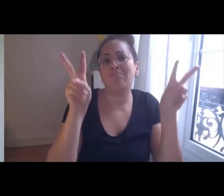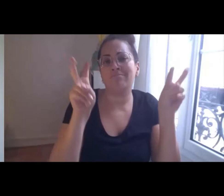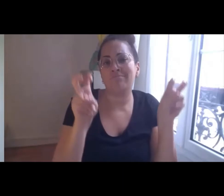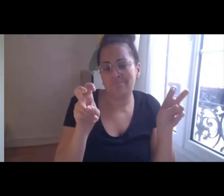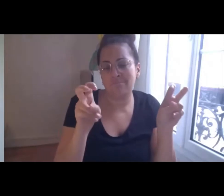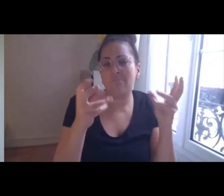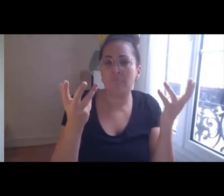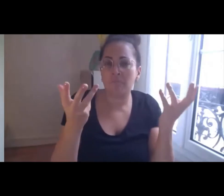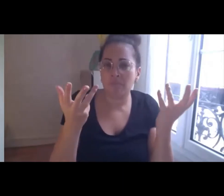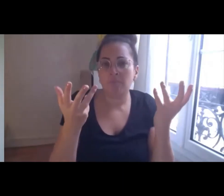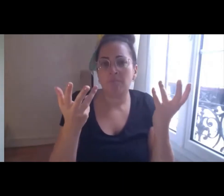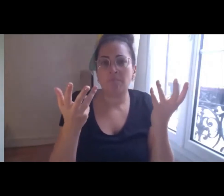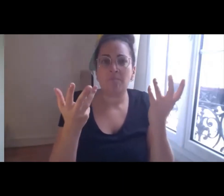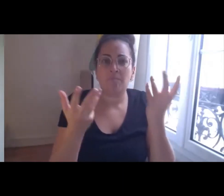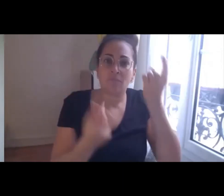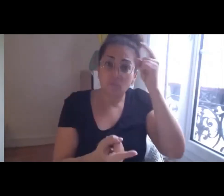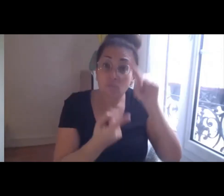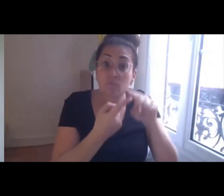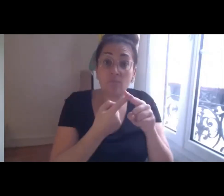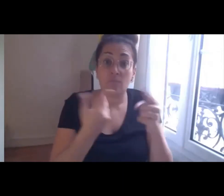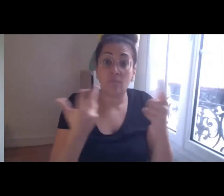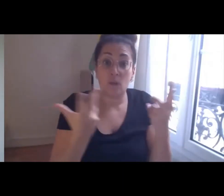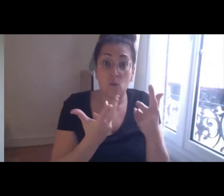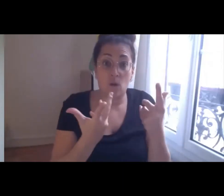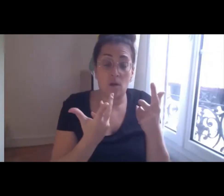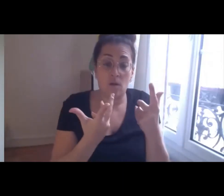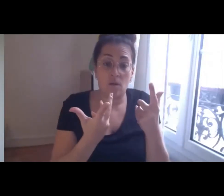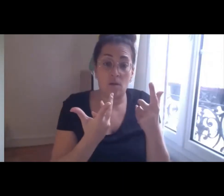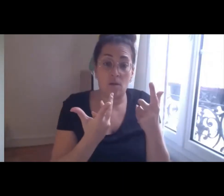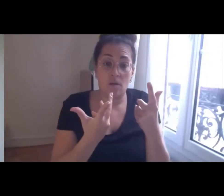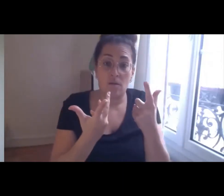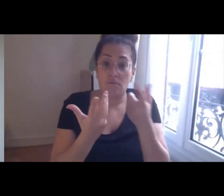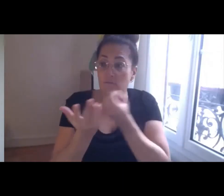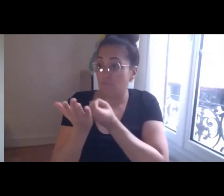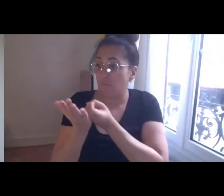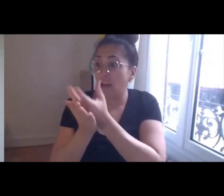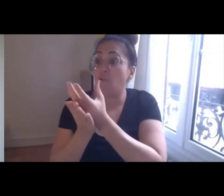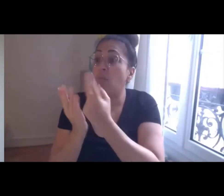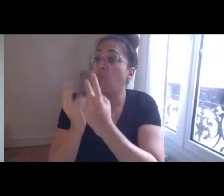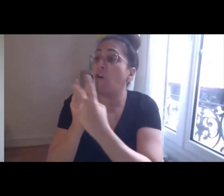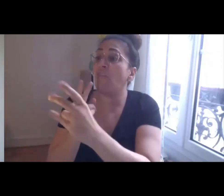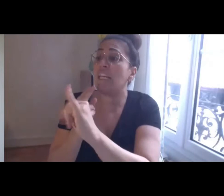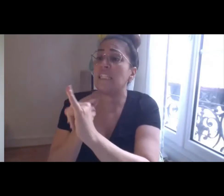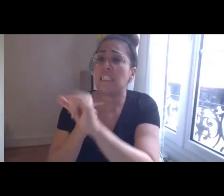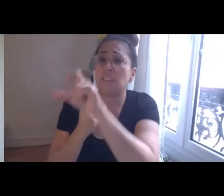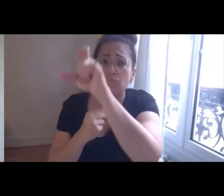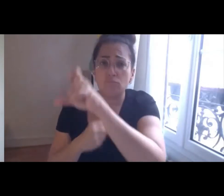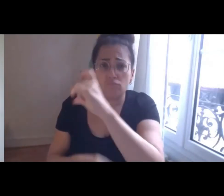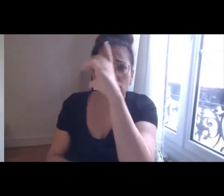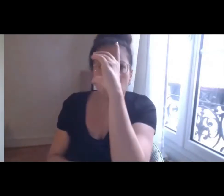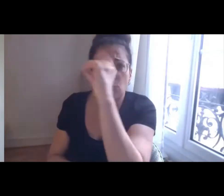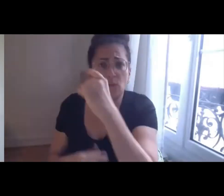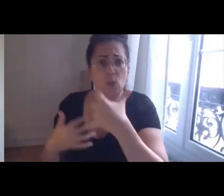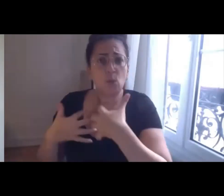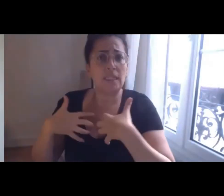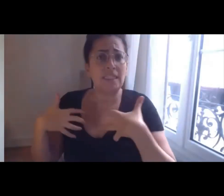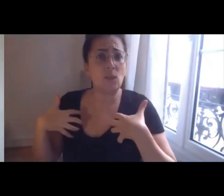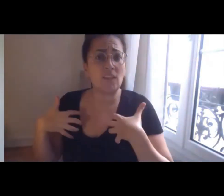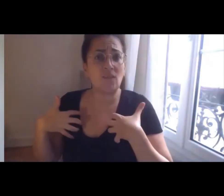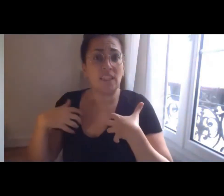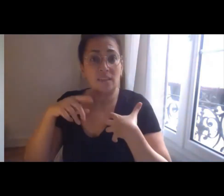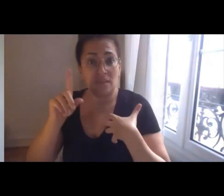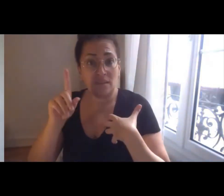qui va permettre, cette fois, de s'adresser à un public de terrain. Donc, pour ça,